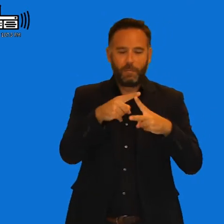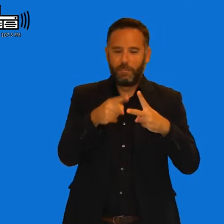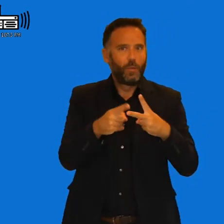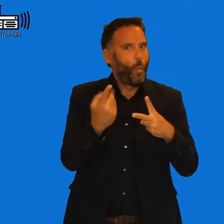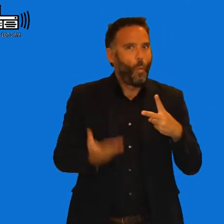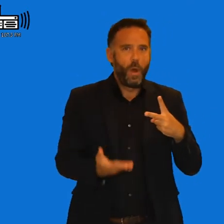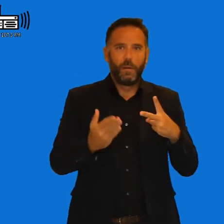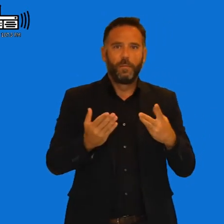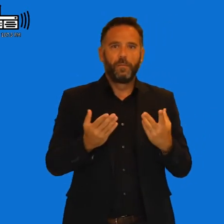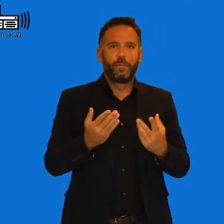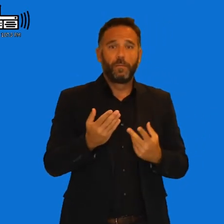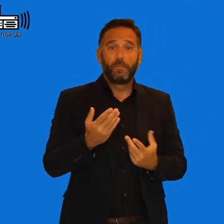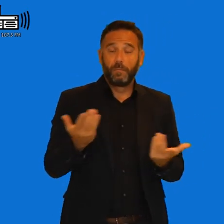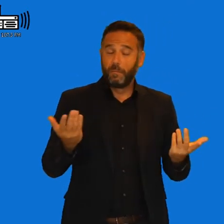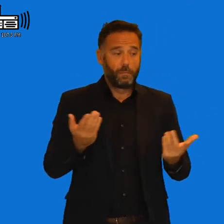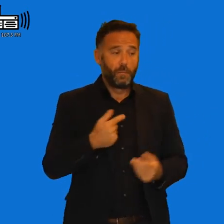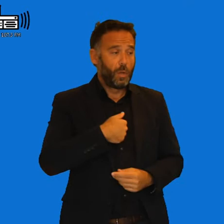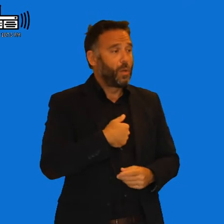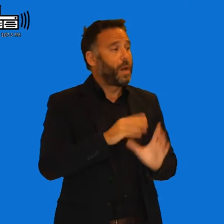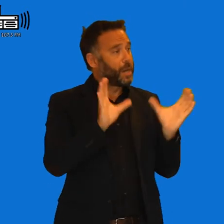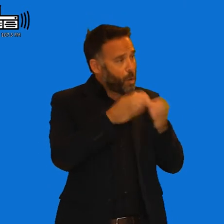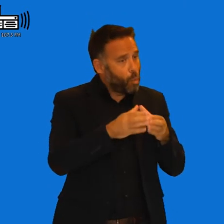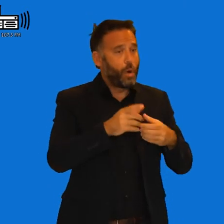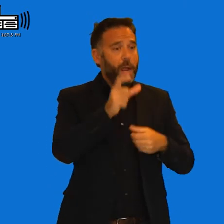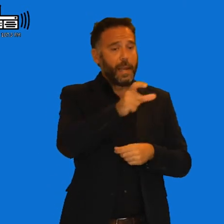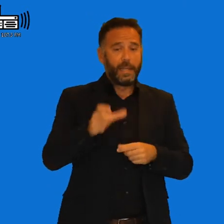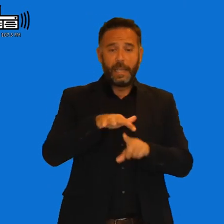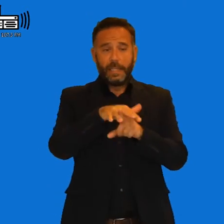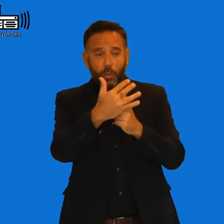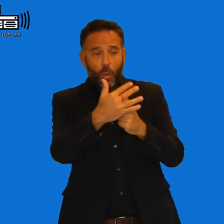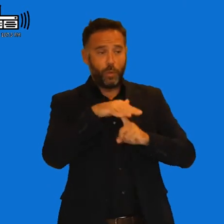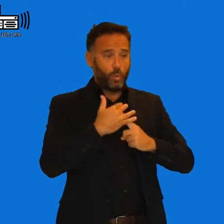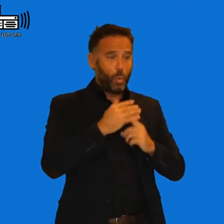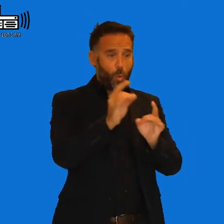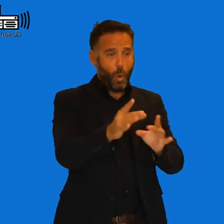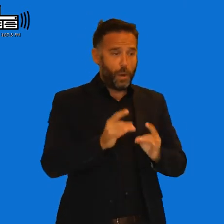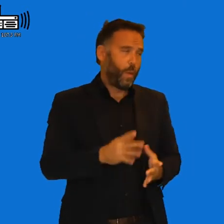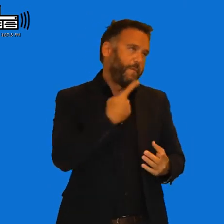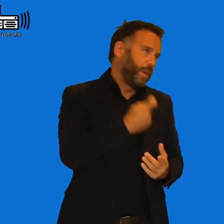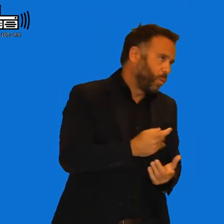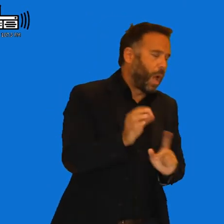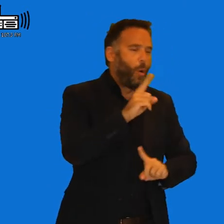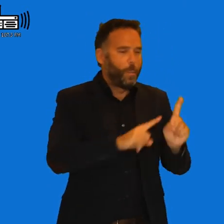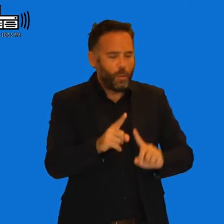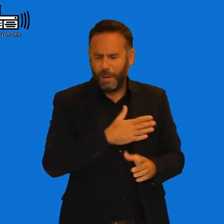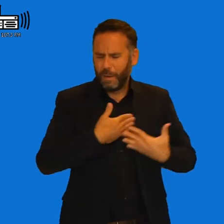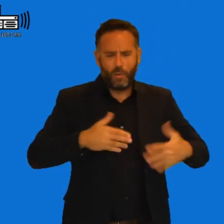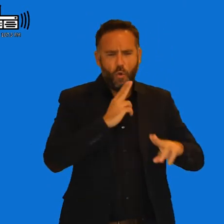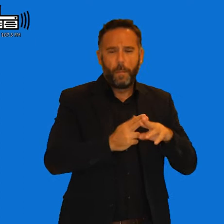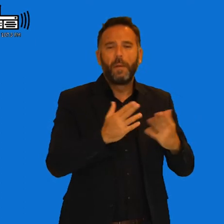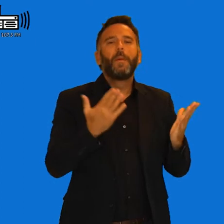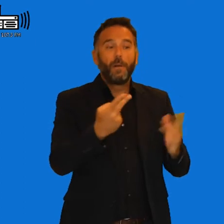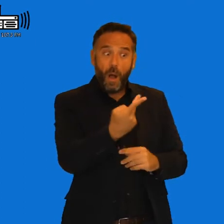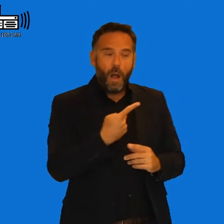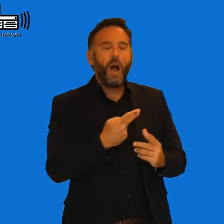como de una terapia, ¿No? Cuando se reúne con gente con tus mismas dificultades o no dificultades o que llámalo como quieras. No, y así sabe uno